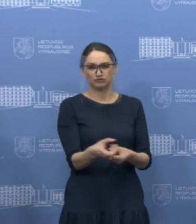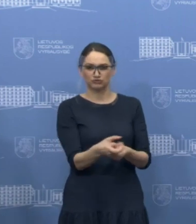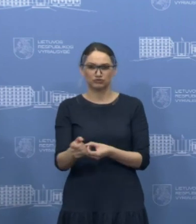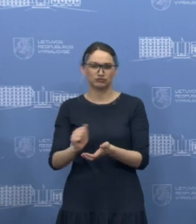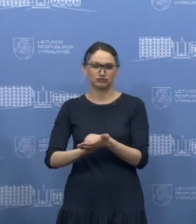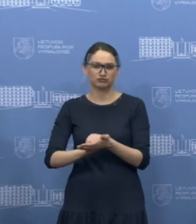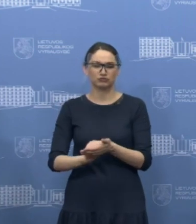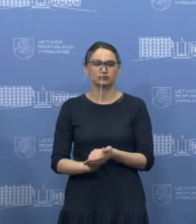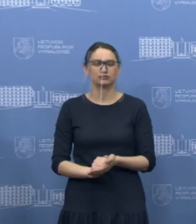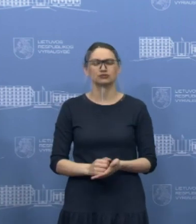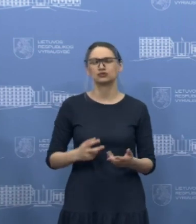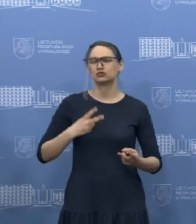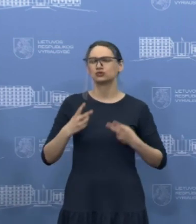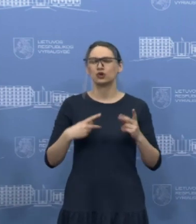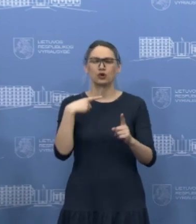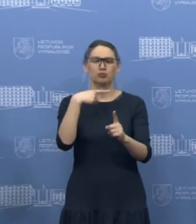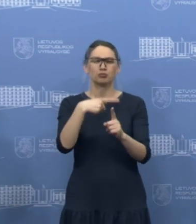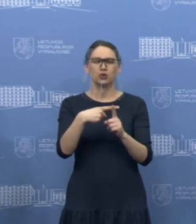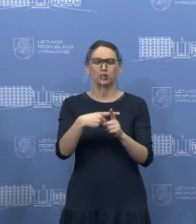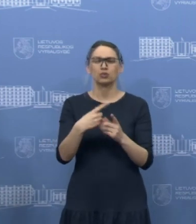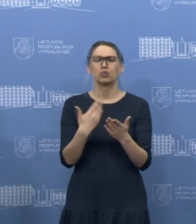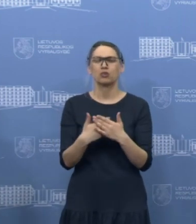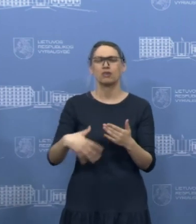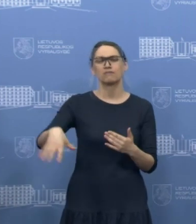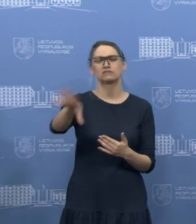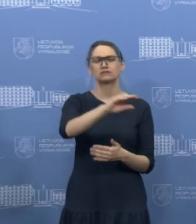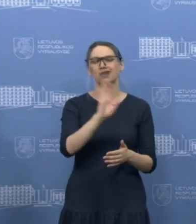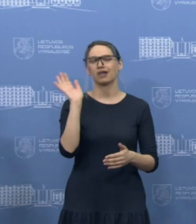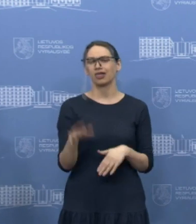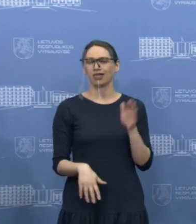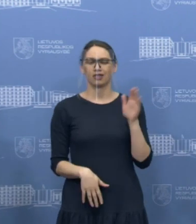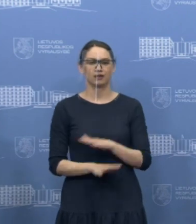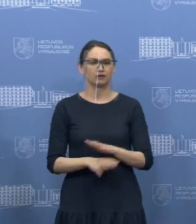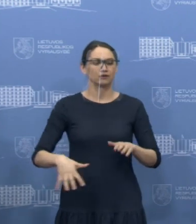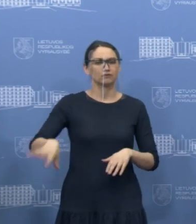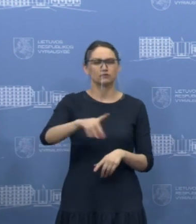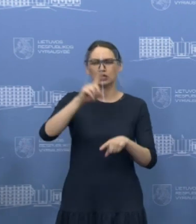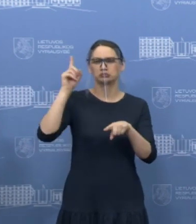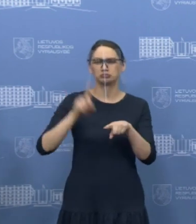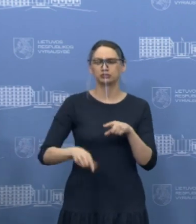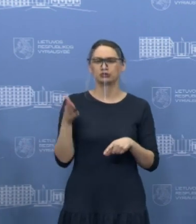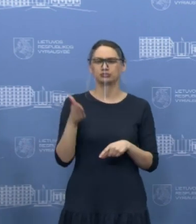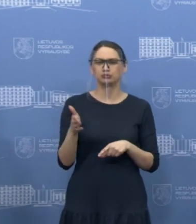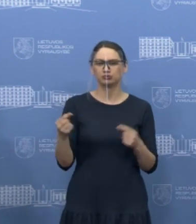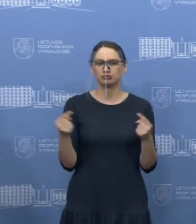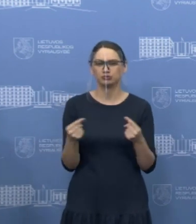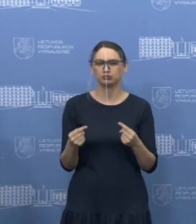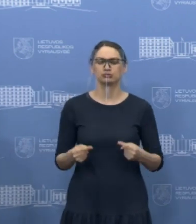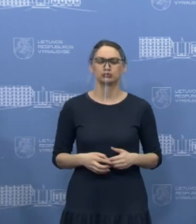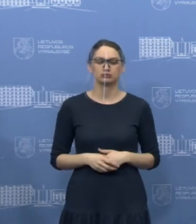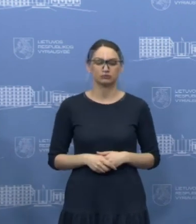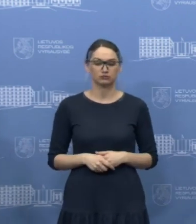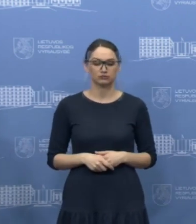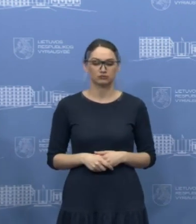nenoriu, negaliu, nedarysiu. Visi suprantame, kad dabar turime veikti greitai, žaibiškai ir drausmingai.